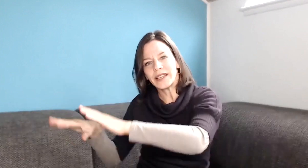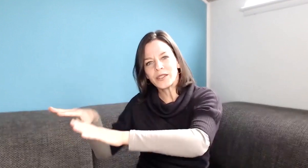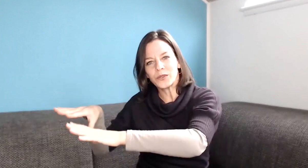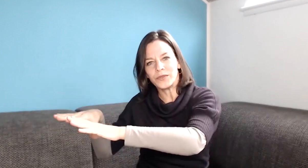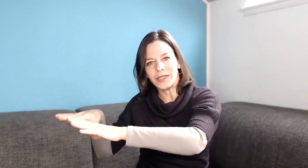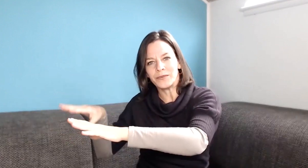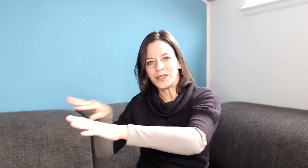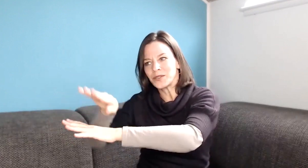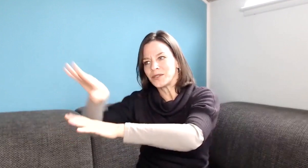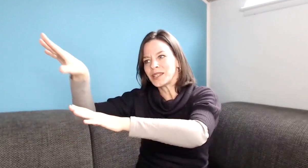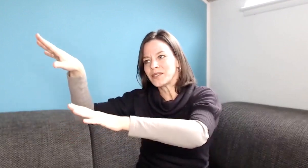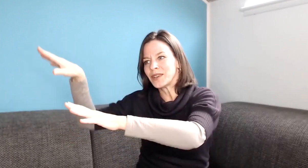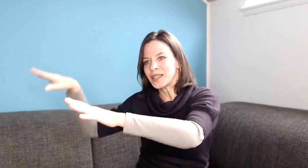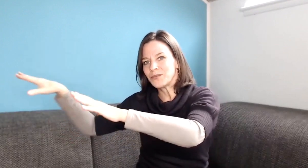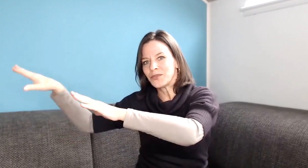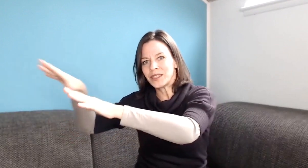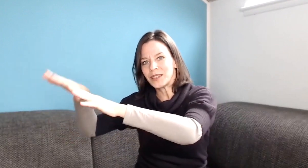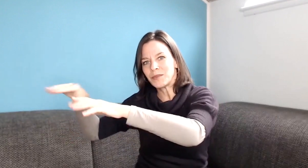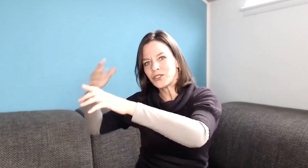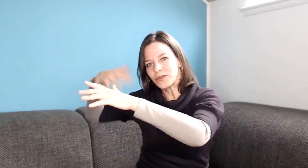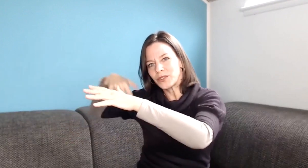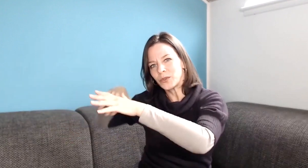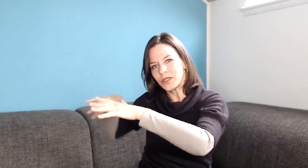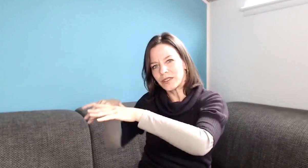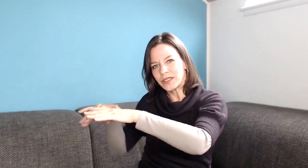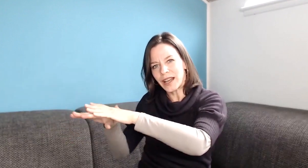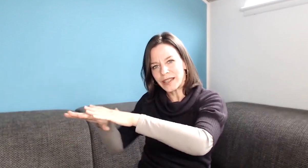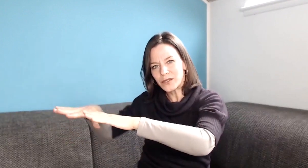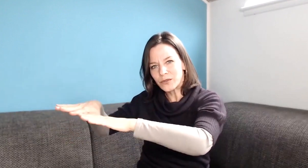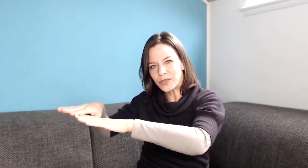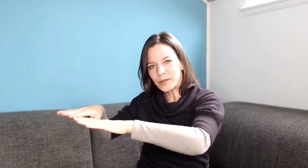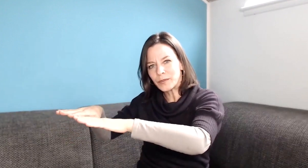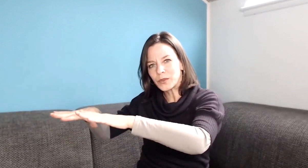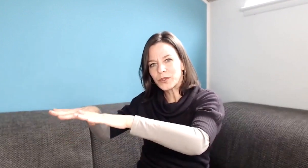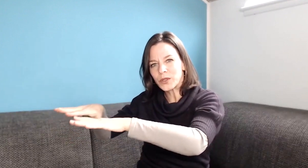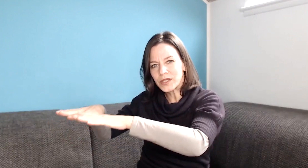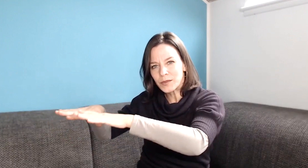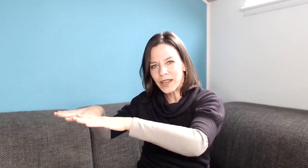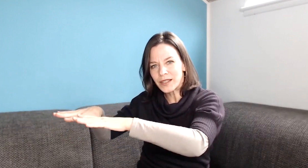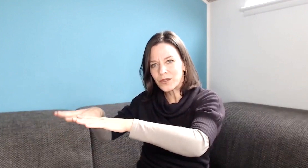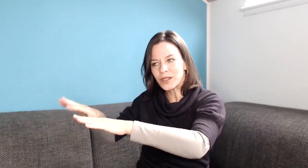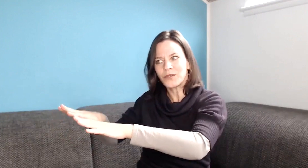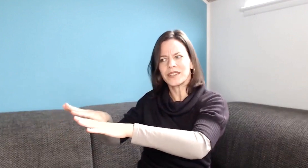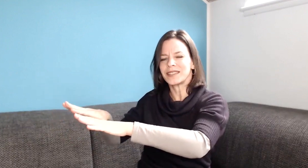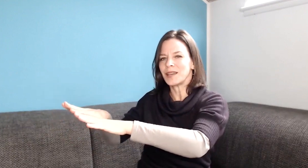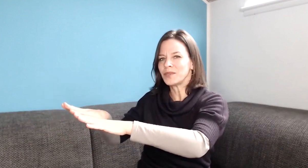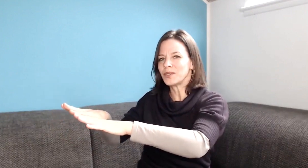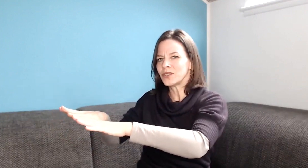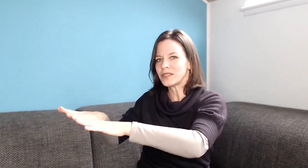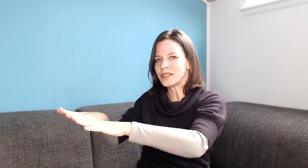einzuweben. Wenn es so ein Netzwerk gibt von anderen Menschen, versucht die sich da einzuweben und trotzdem teilzusehen, auch wenn sie skeptisch ist.